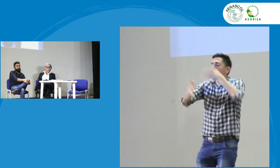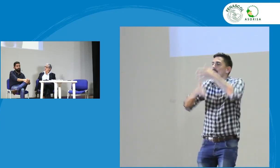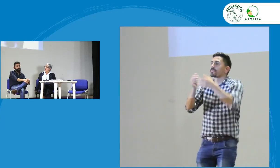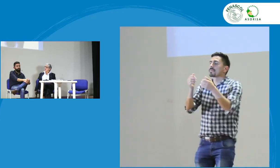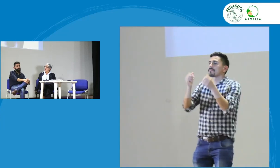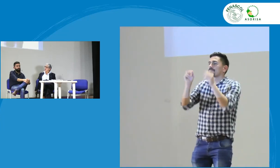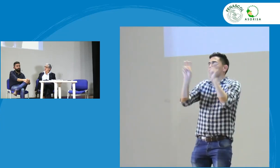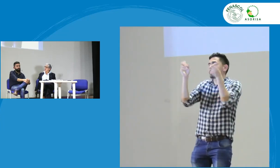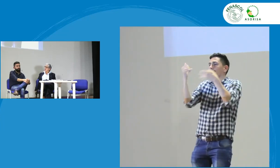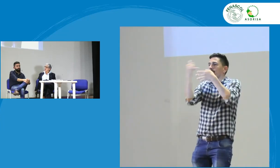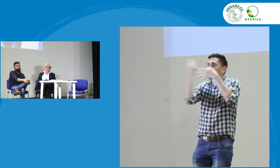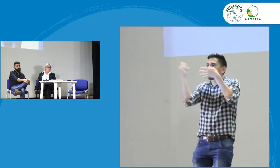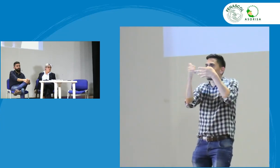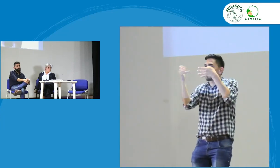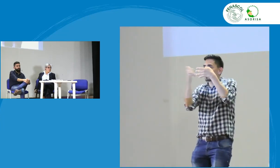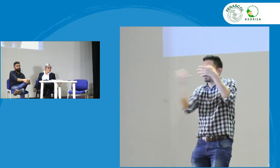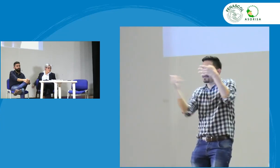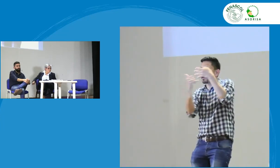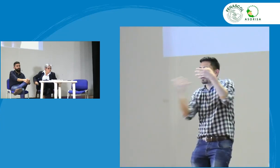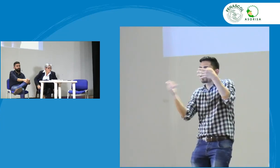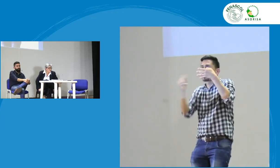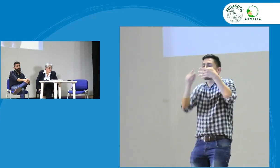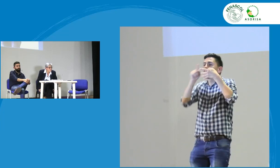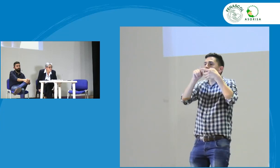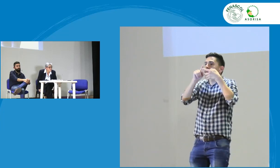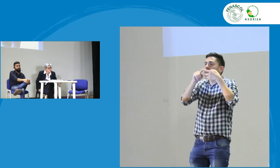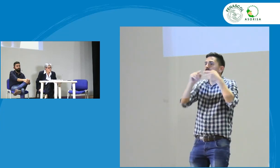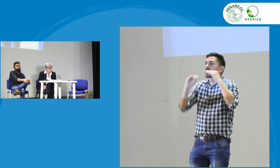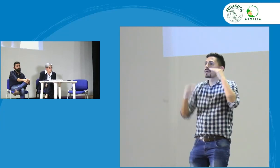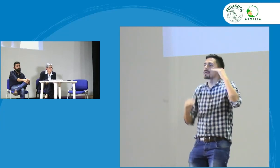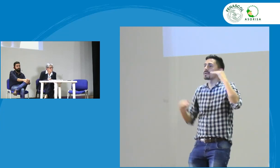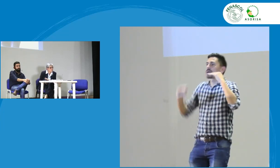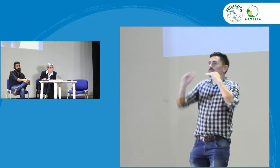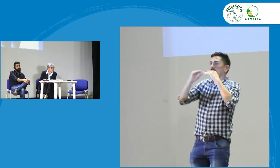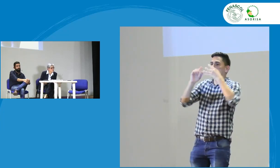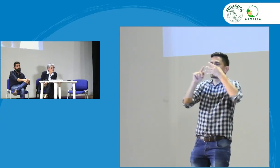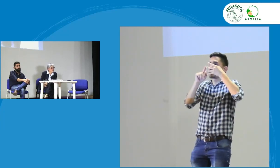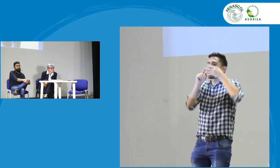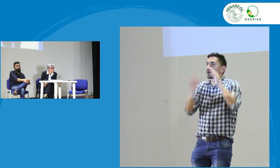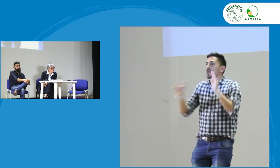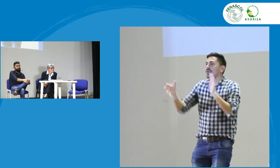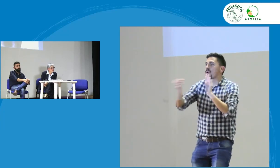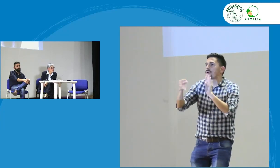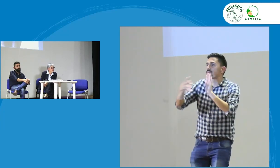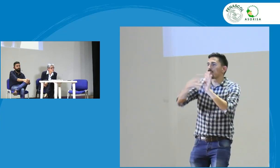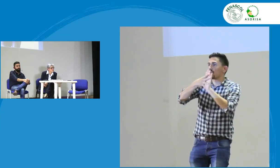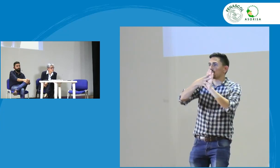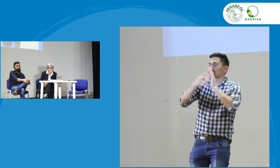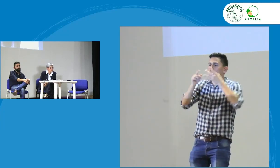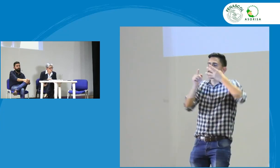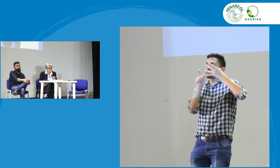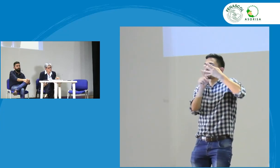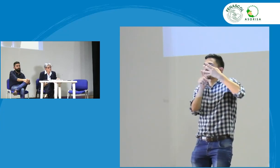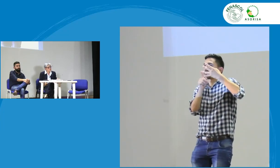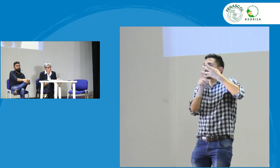formación ajustes y hay unos lineamientos está obviamente el estatus el corpus